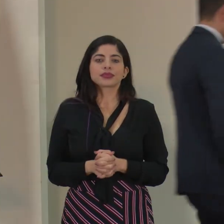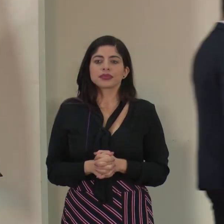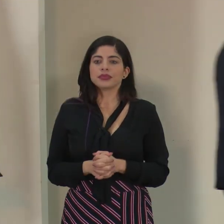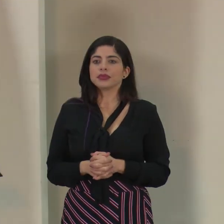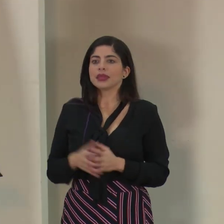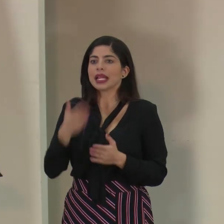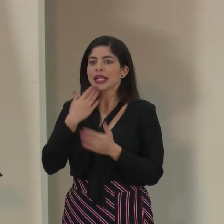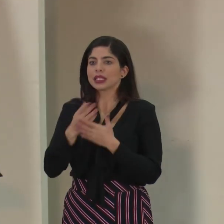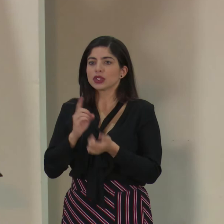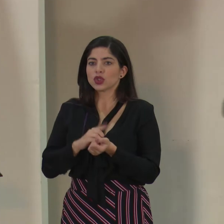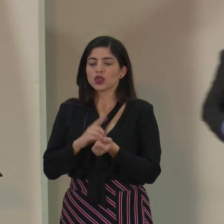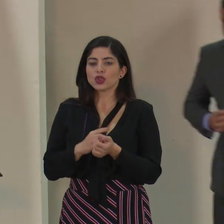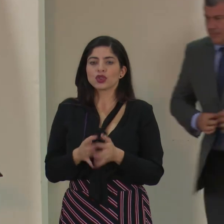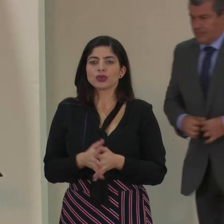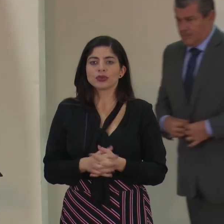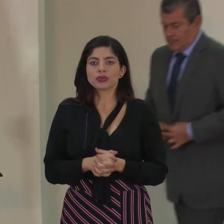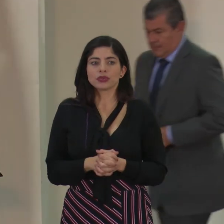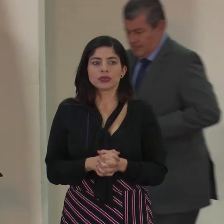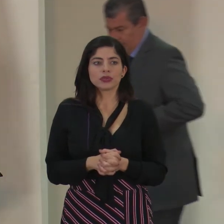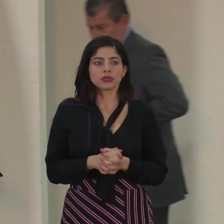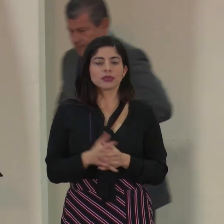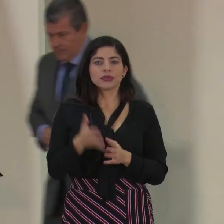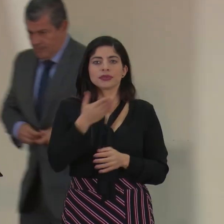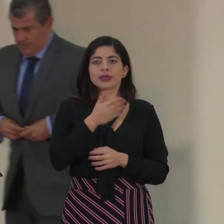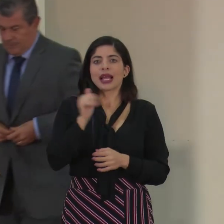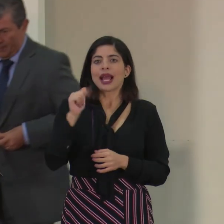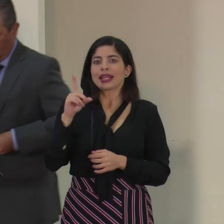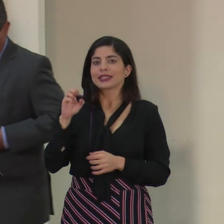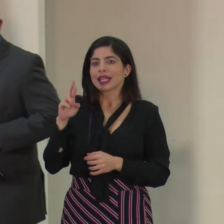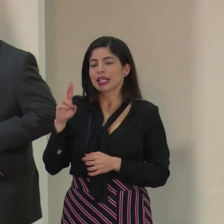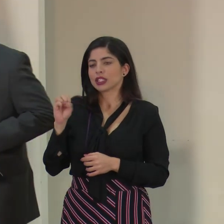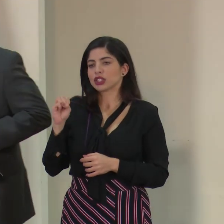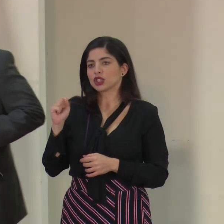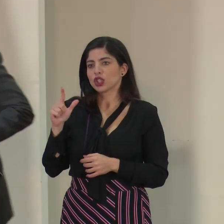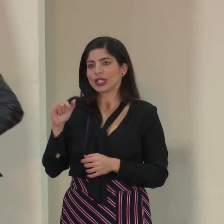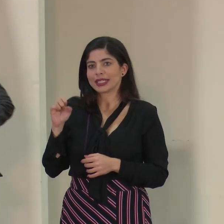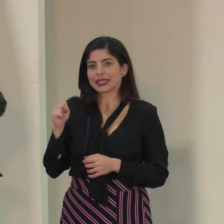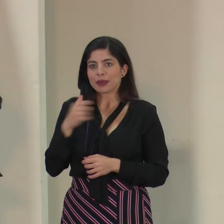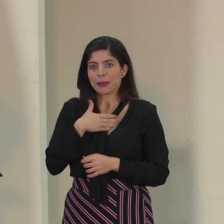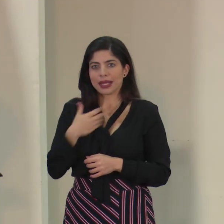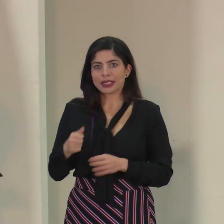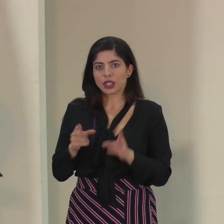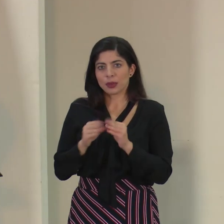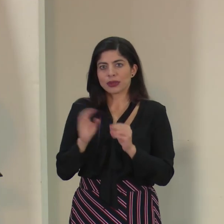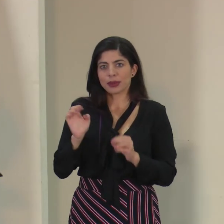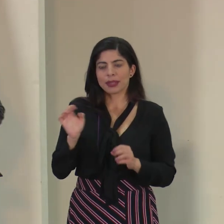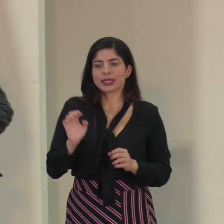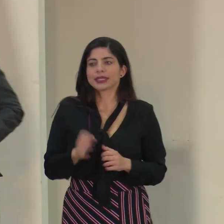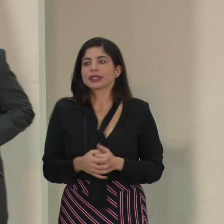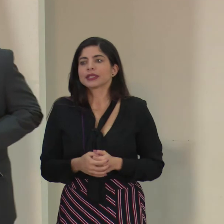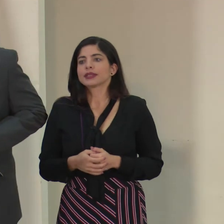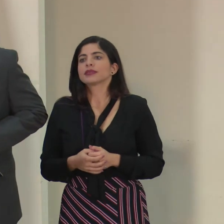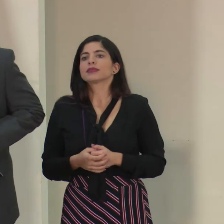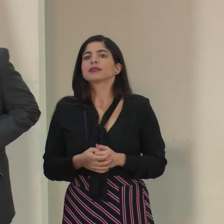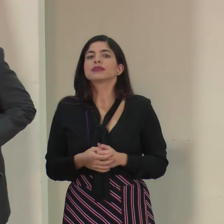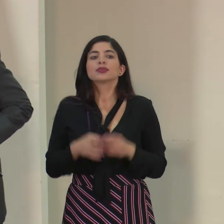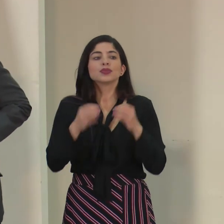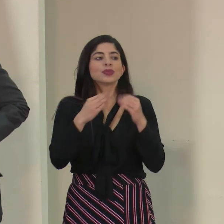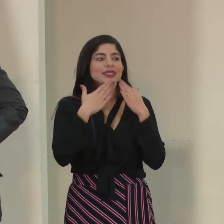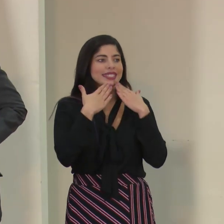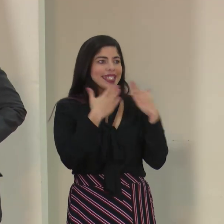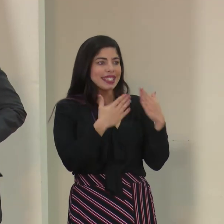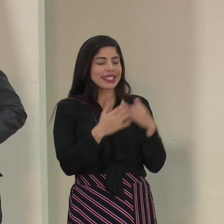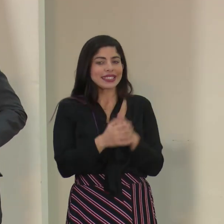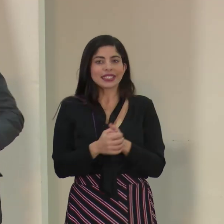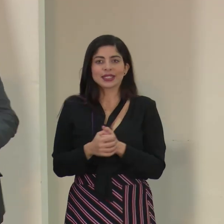Gracias, doctor. Don Alexander Solís, presidente de la Comisión Nacional de Emergencias. Muchas gracias.